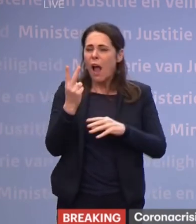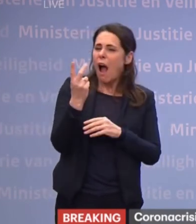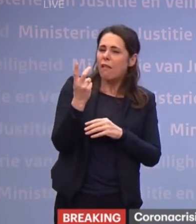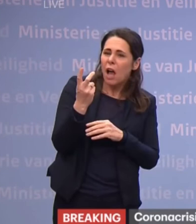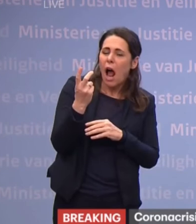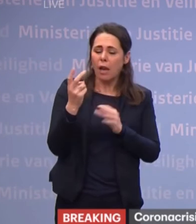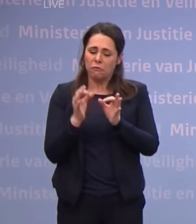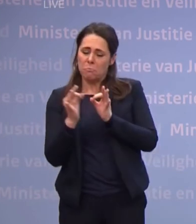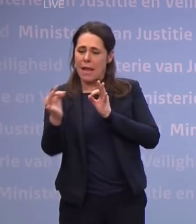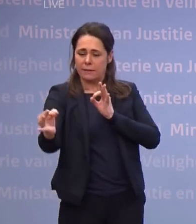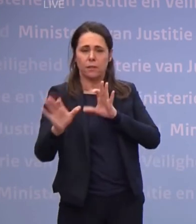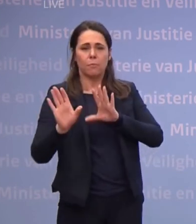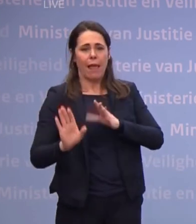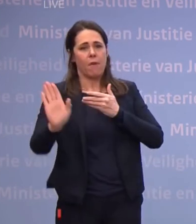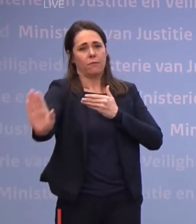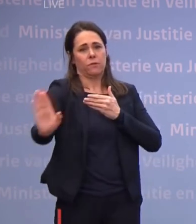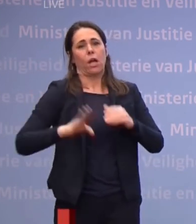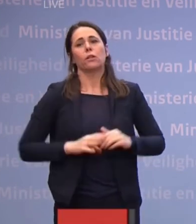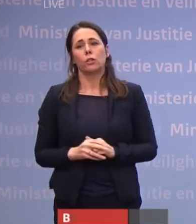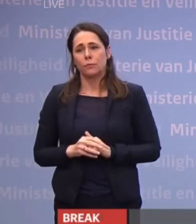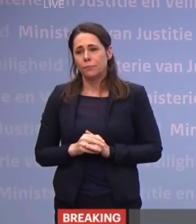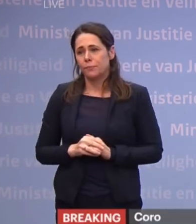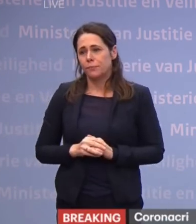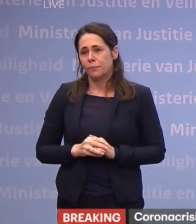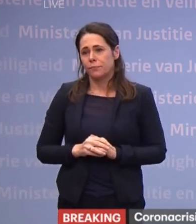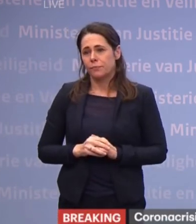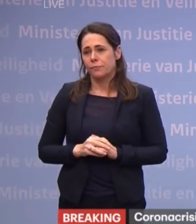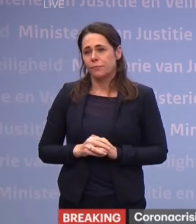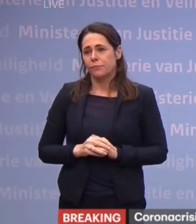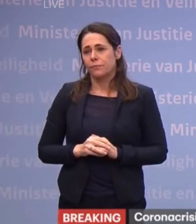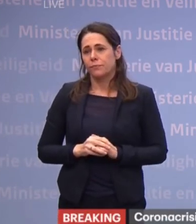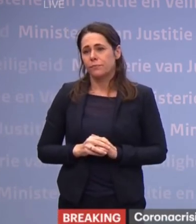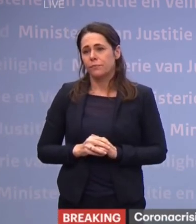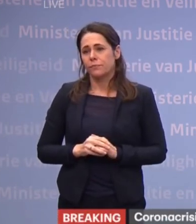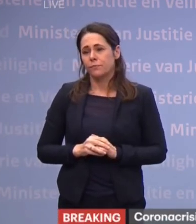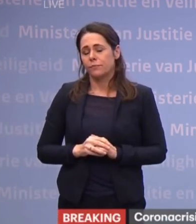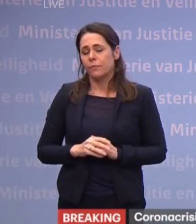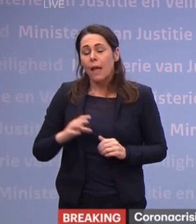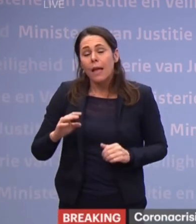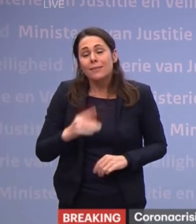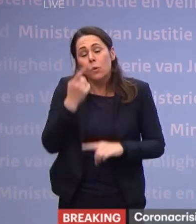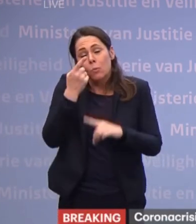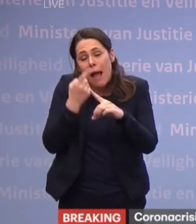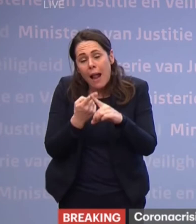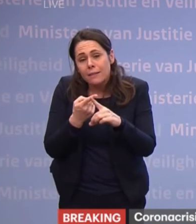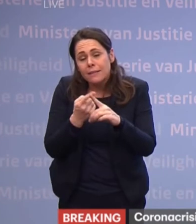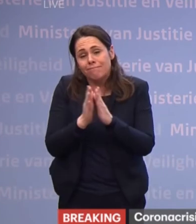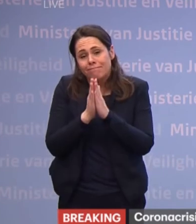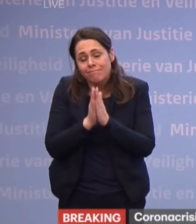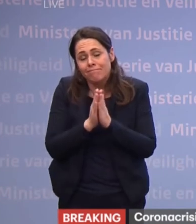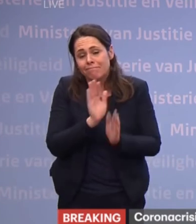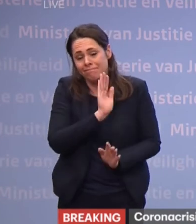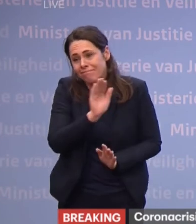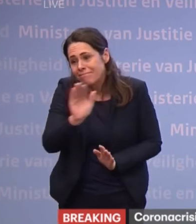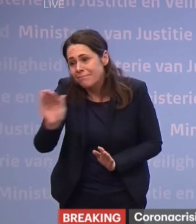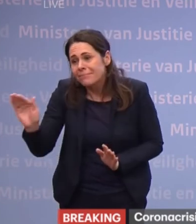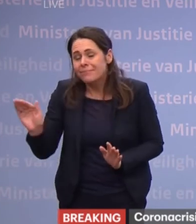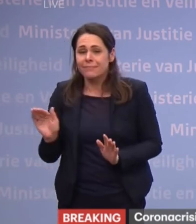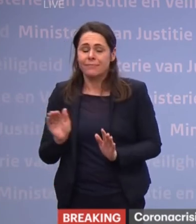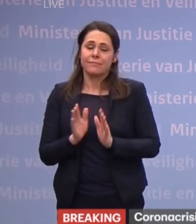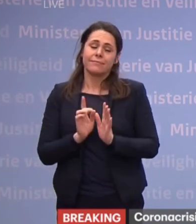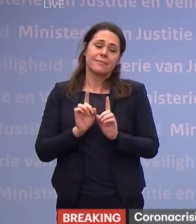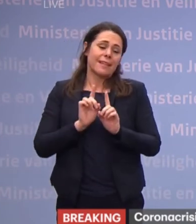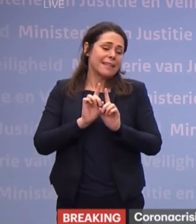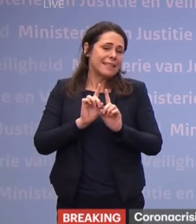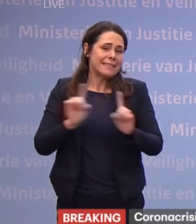meter afstand hanteren. En ik wil nogmaals een klemmend beroep doen op iedereen om niet